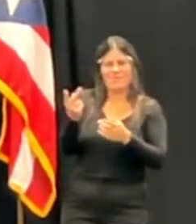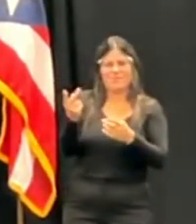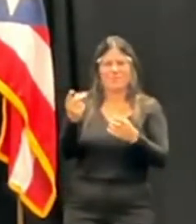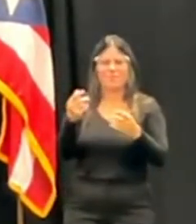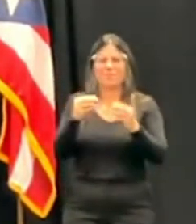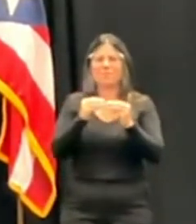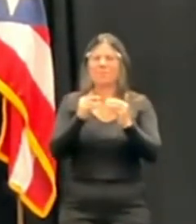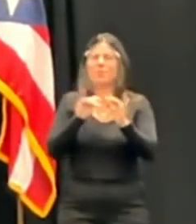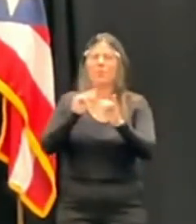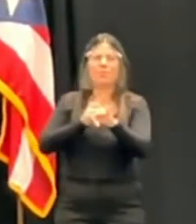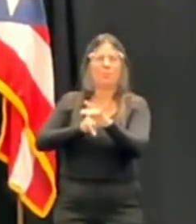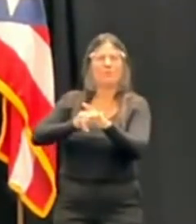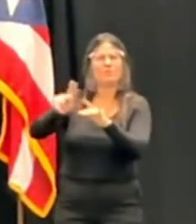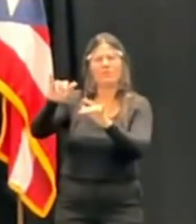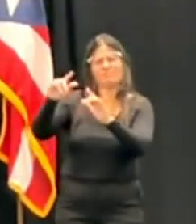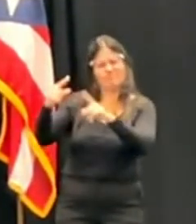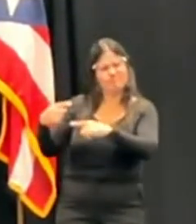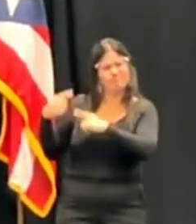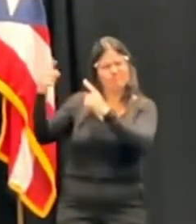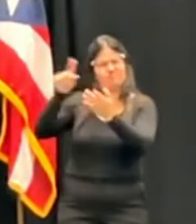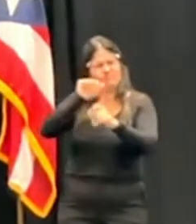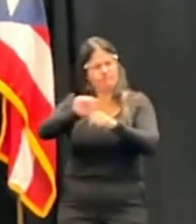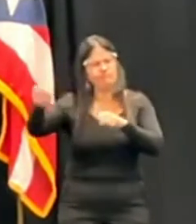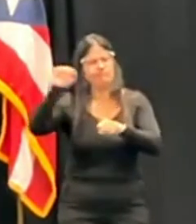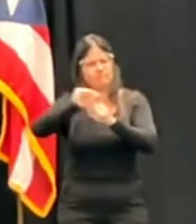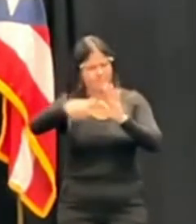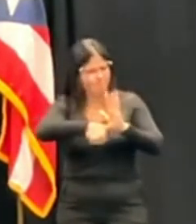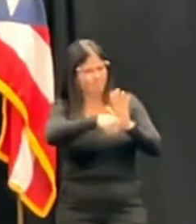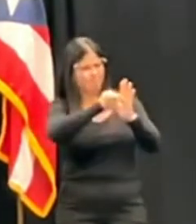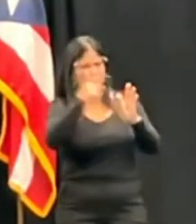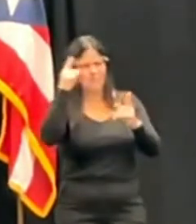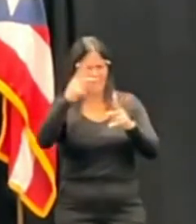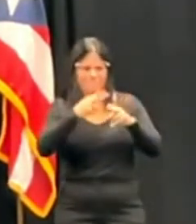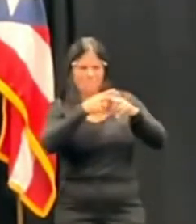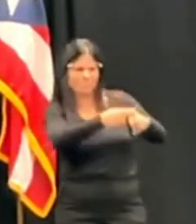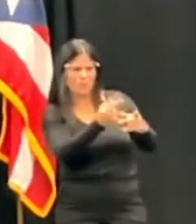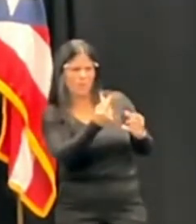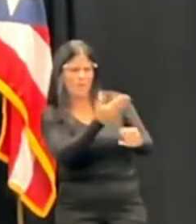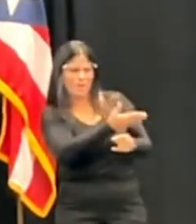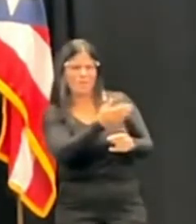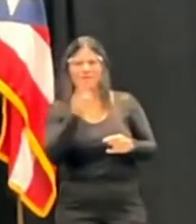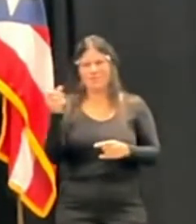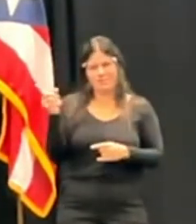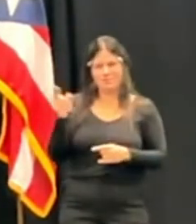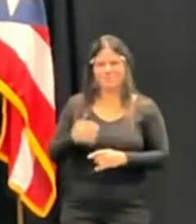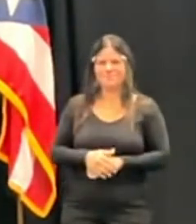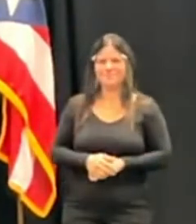y presentar sus méritos para estas designaciones. Quiero preguntar al Contralor.